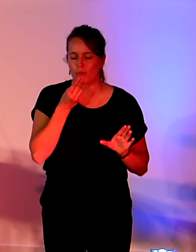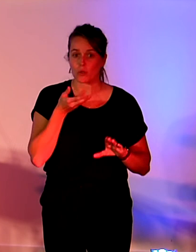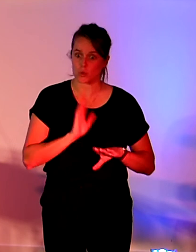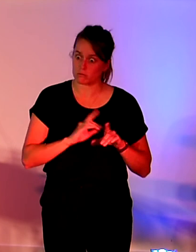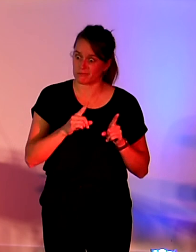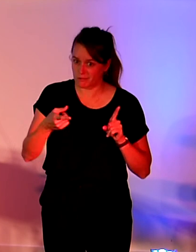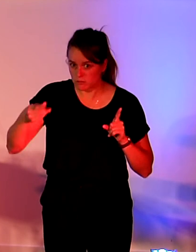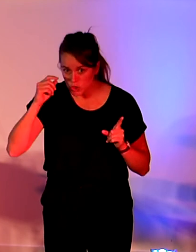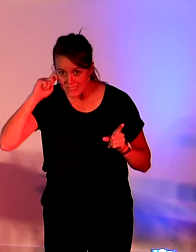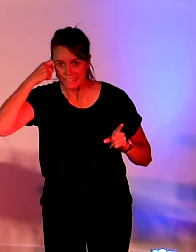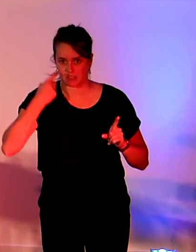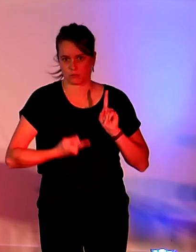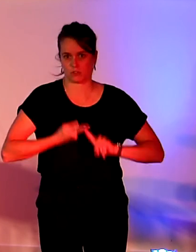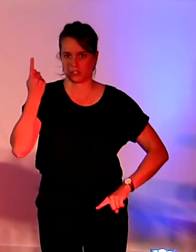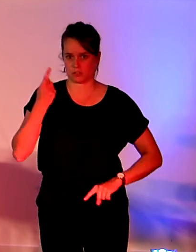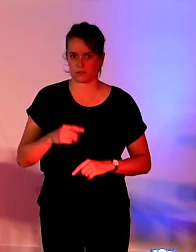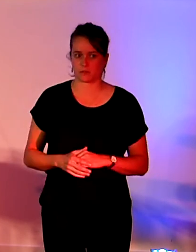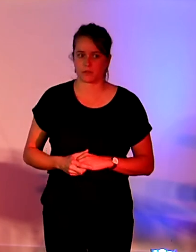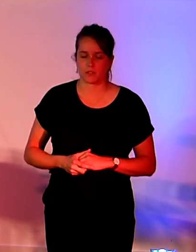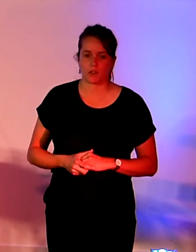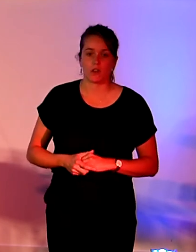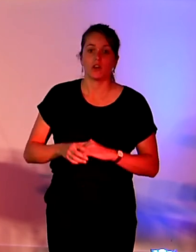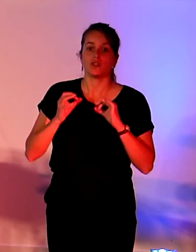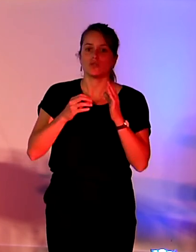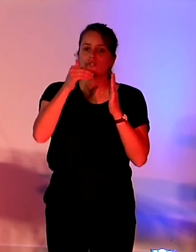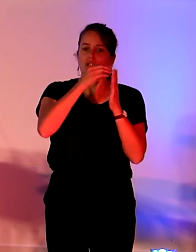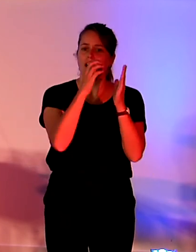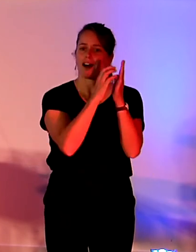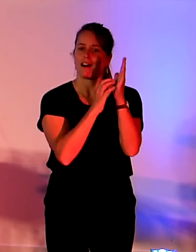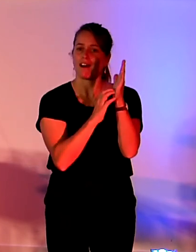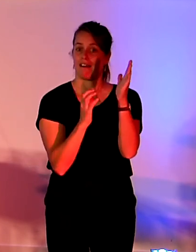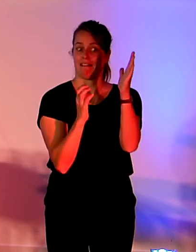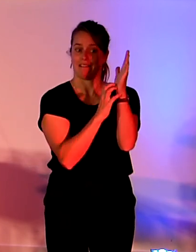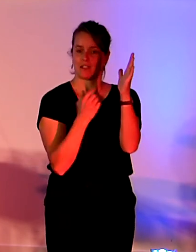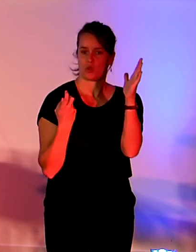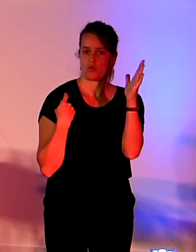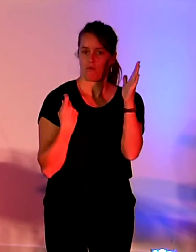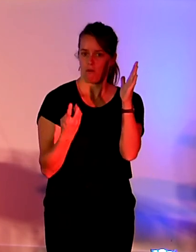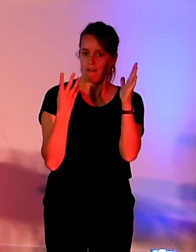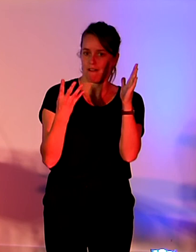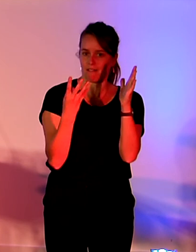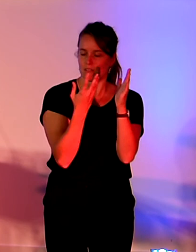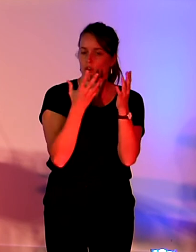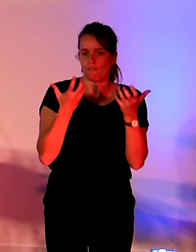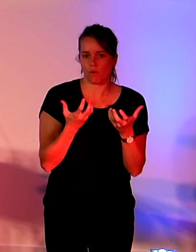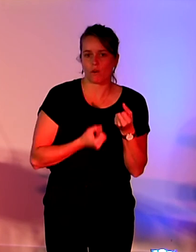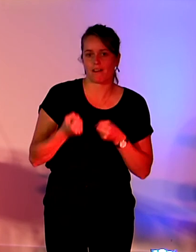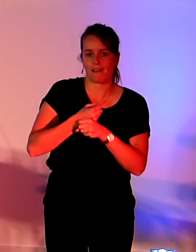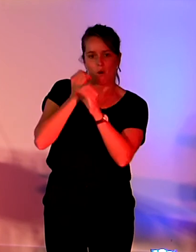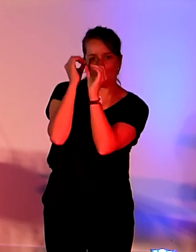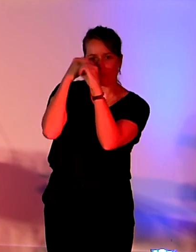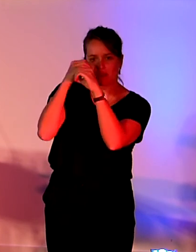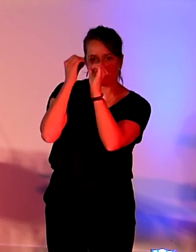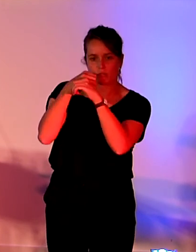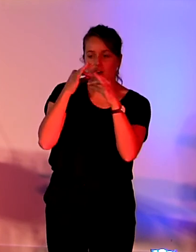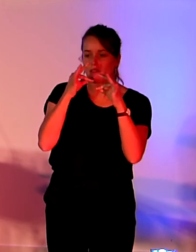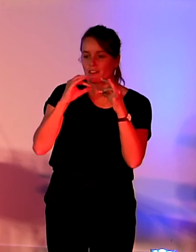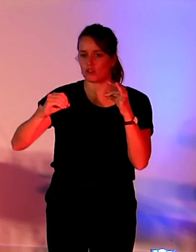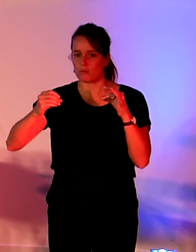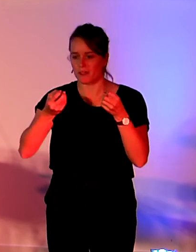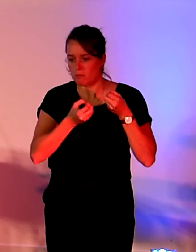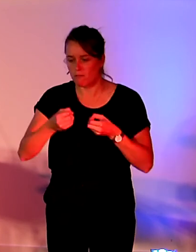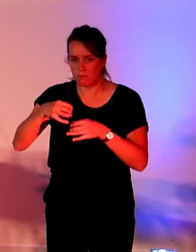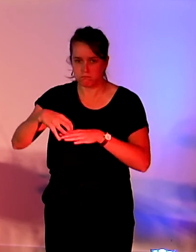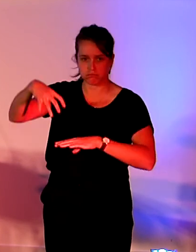jour, notamment au travers de l'article 4 qui prévoit un observatoire des impacts environnementaux du numérique et